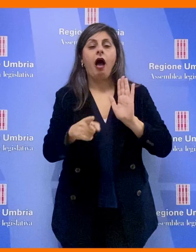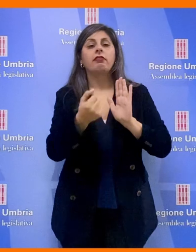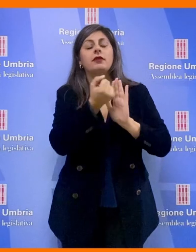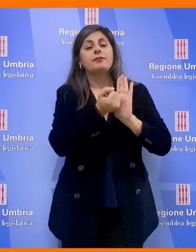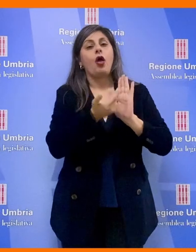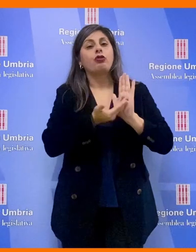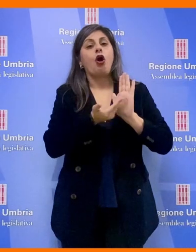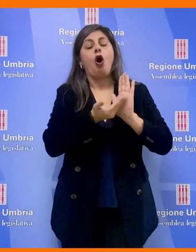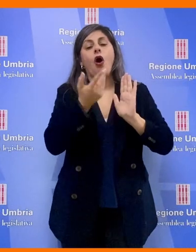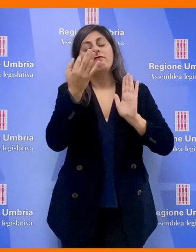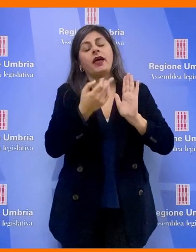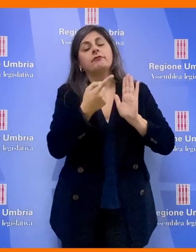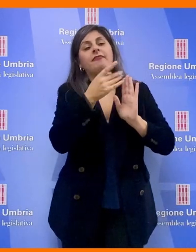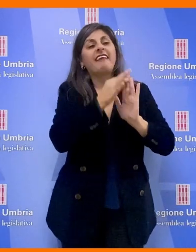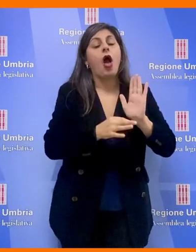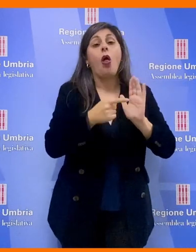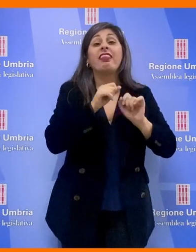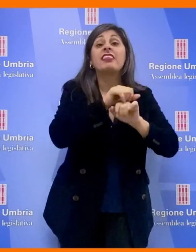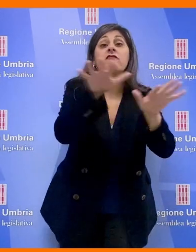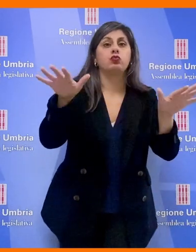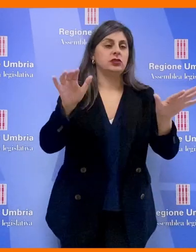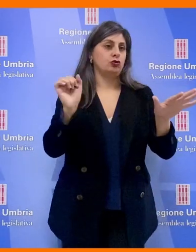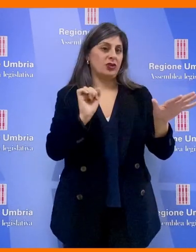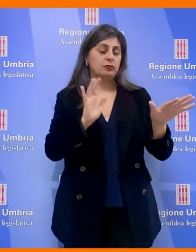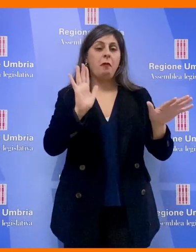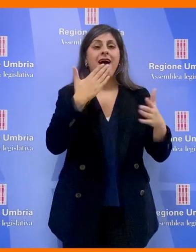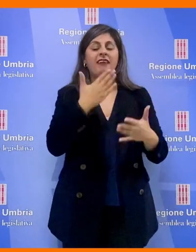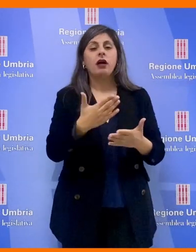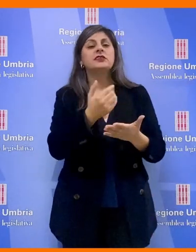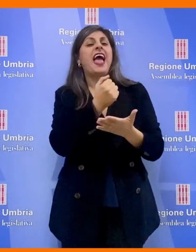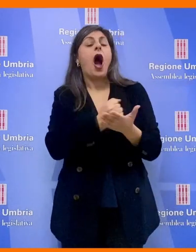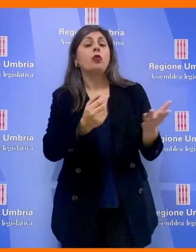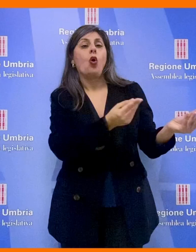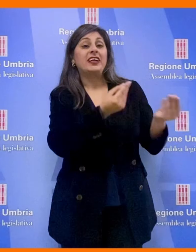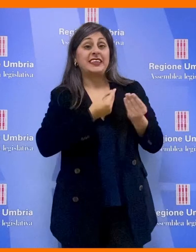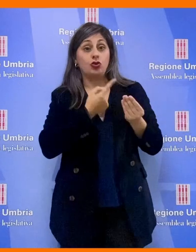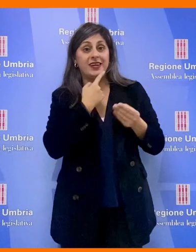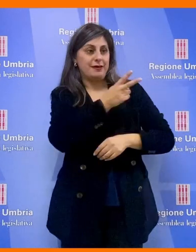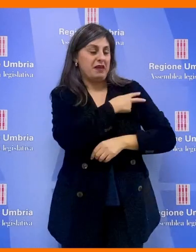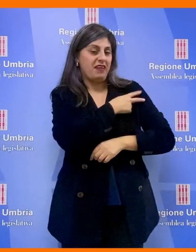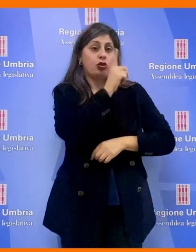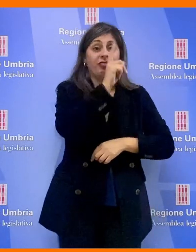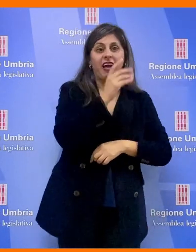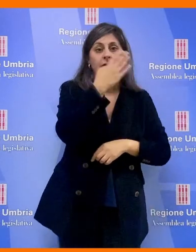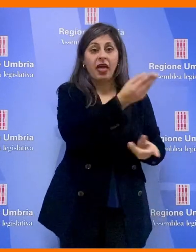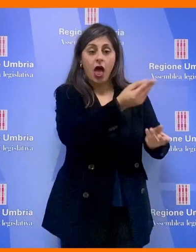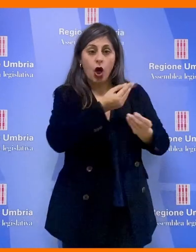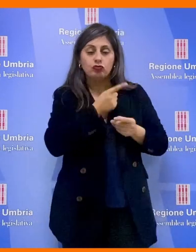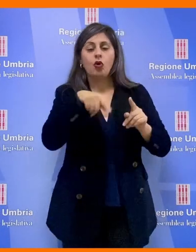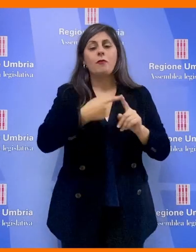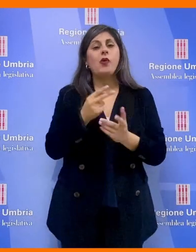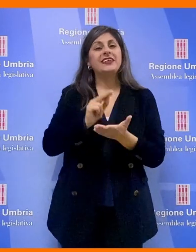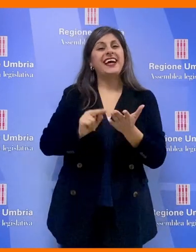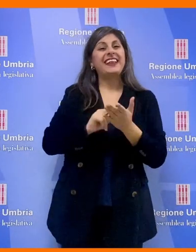potrebbero essere diffusi ma attraverso l'autorizzazione sia dei diretti interessati ovvero i prefetti di Terni e di Perugia sia del segretario